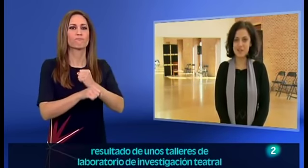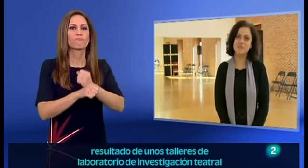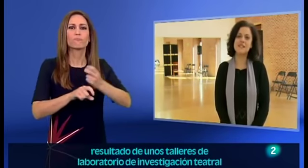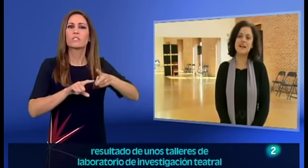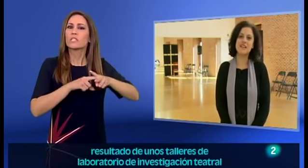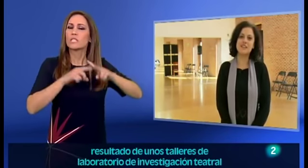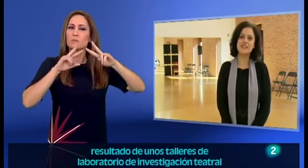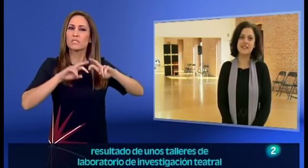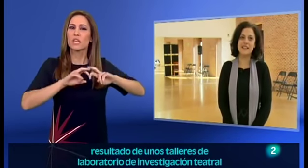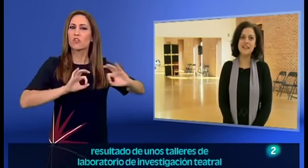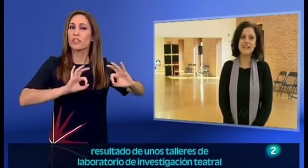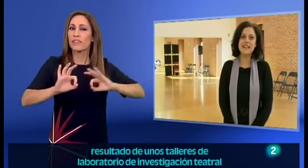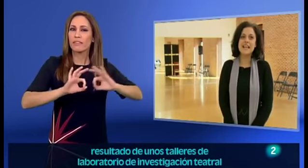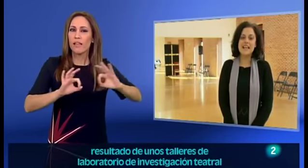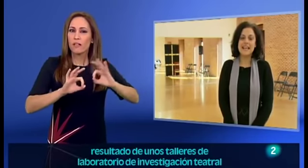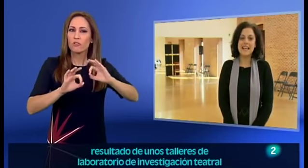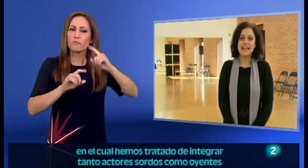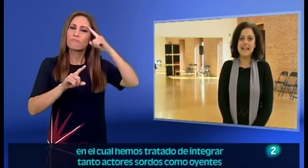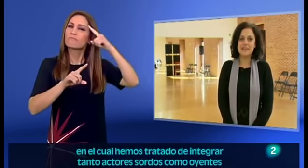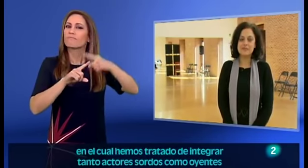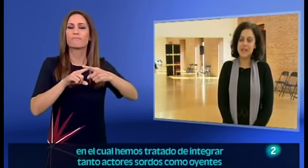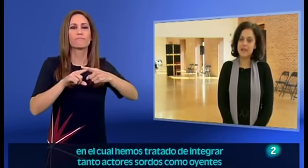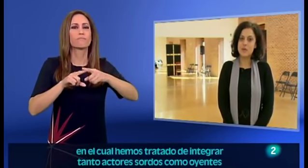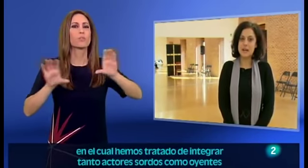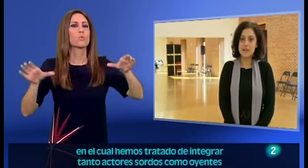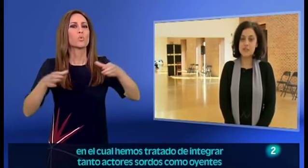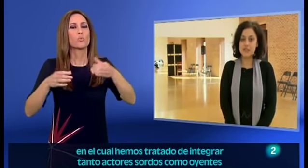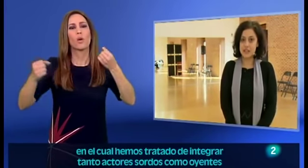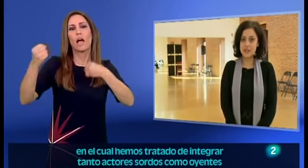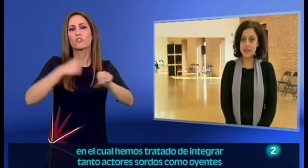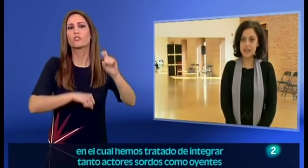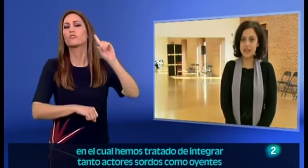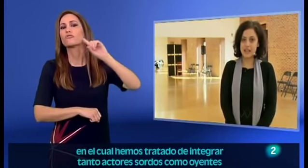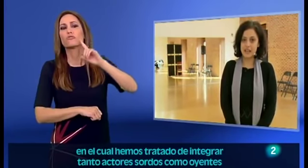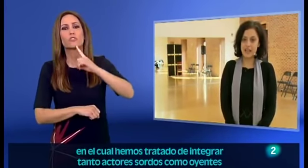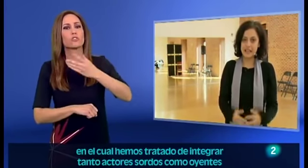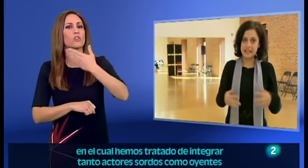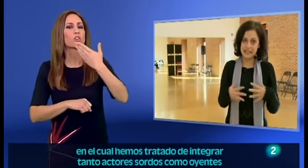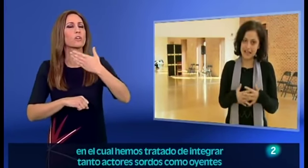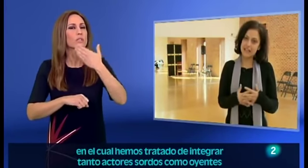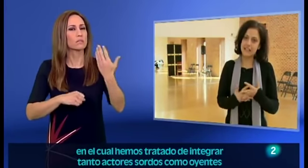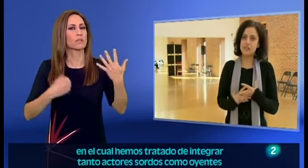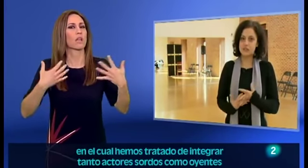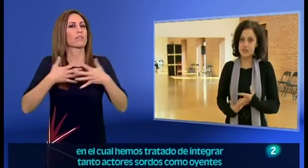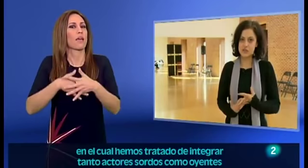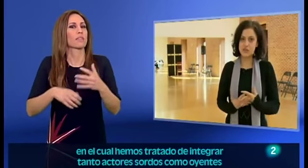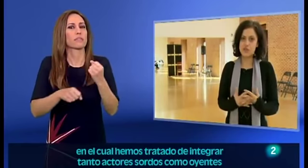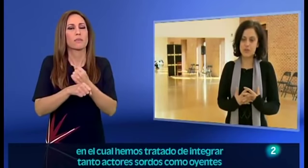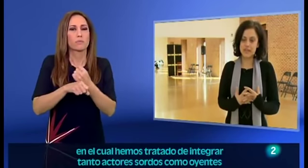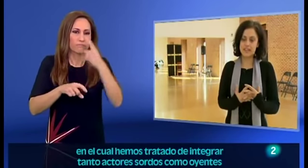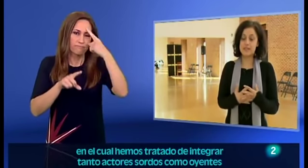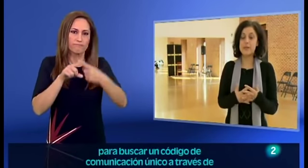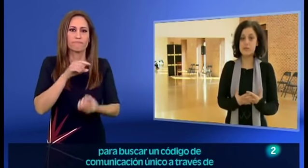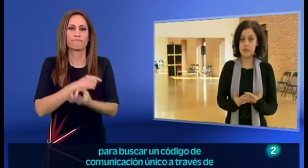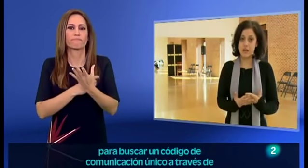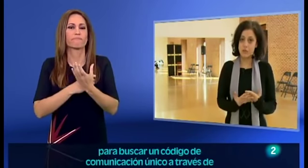laboratorio de investigación teatral en el cual hemos tratado de integrar tanto actores sordos